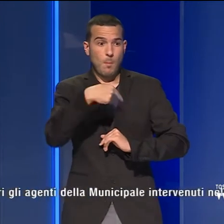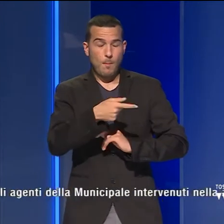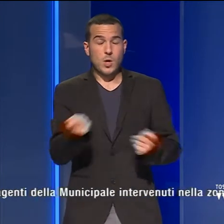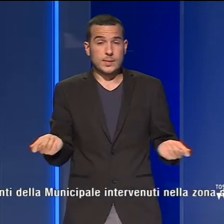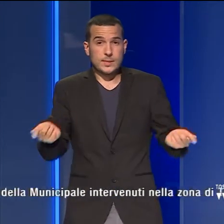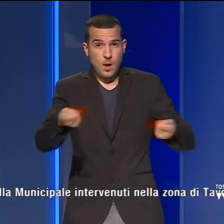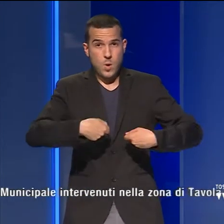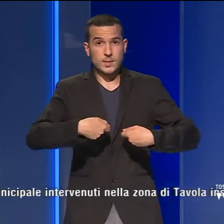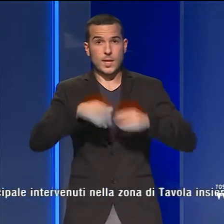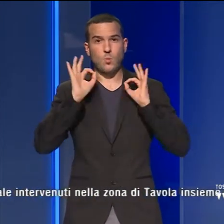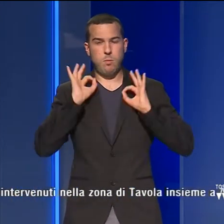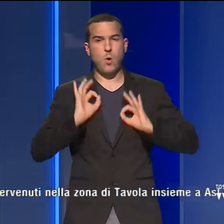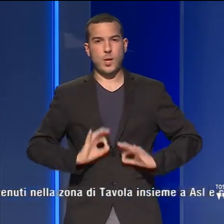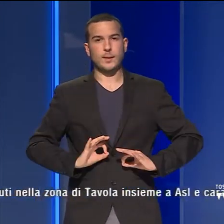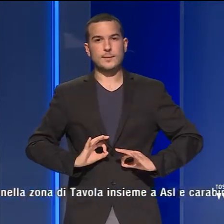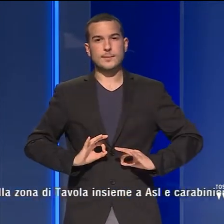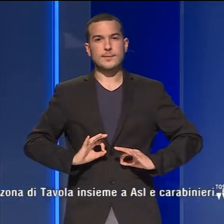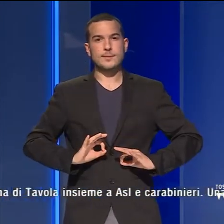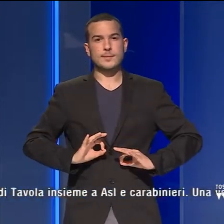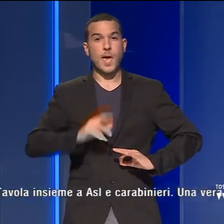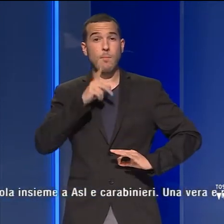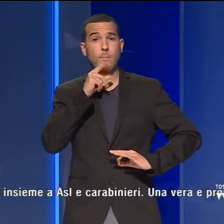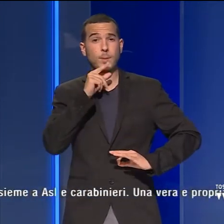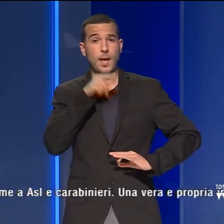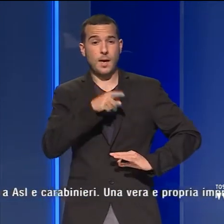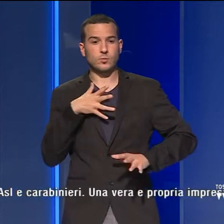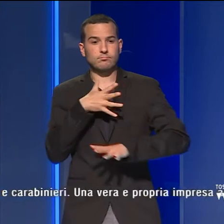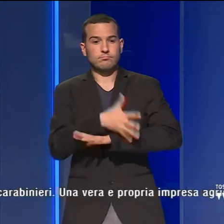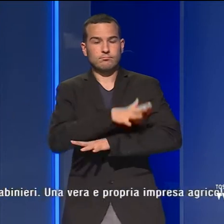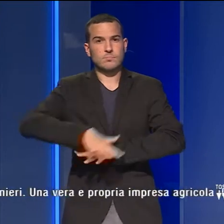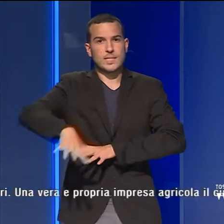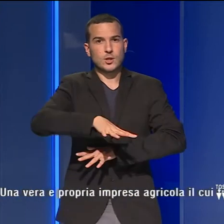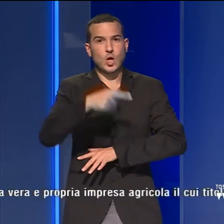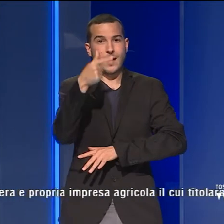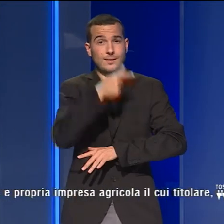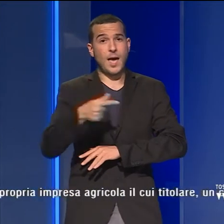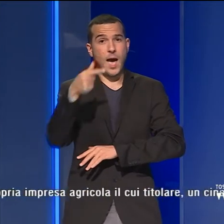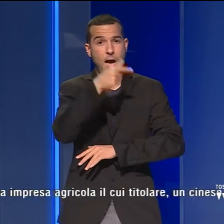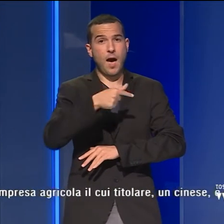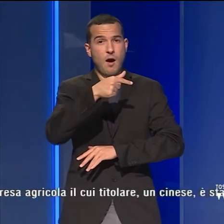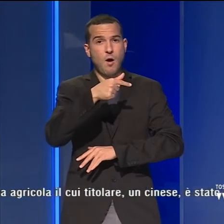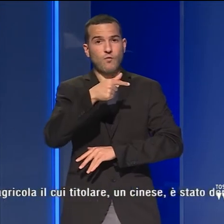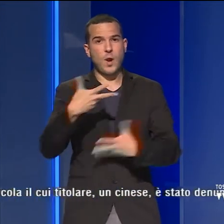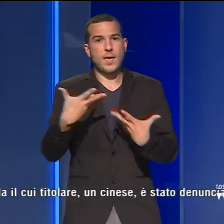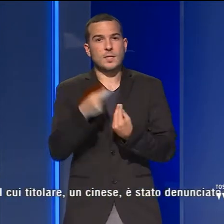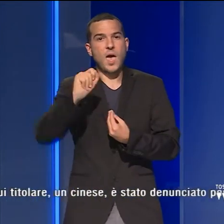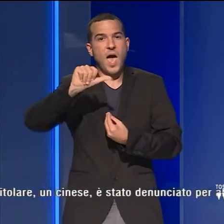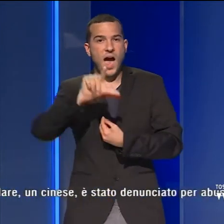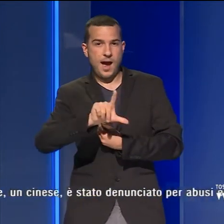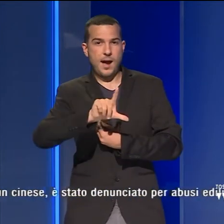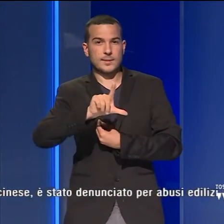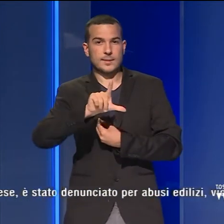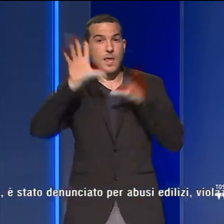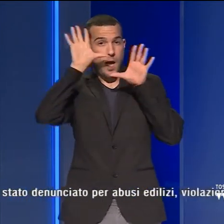agenti della Municipale di Prato, intervenuti nella zona di Tavola, insieme a Asl e